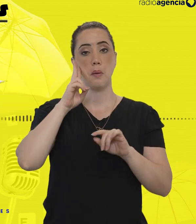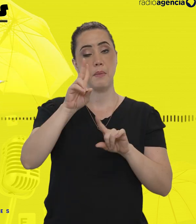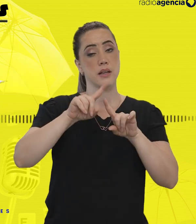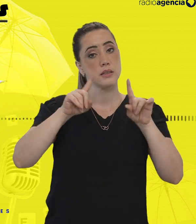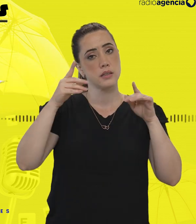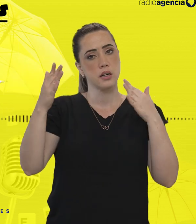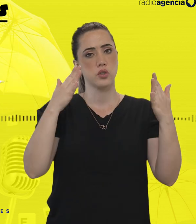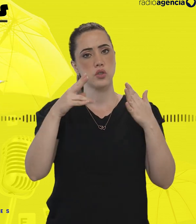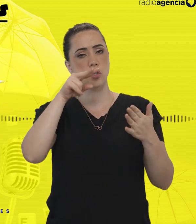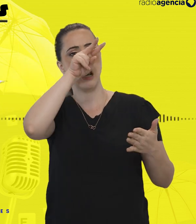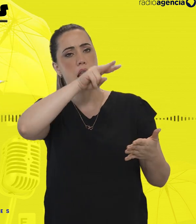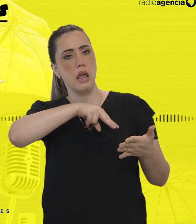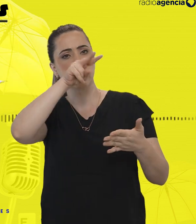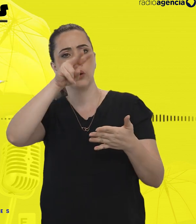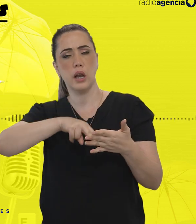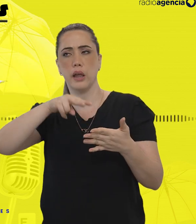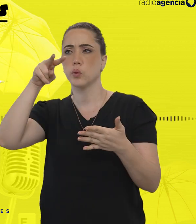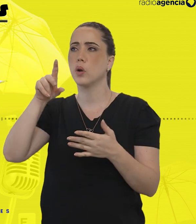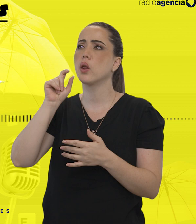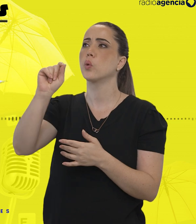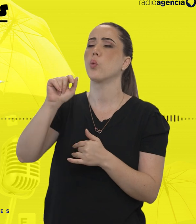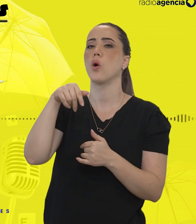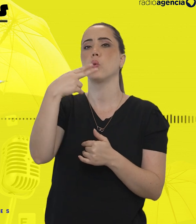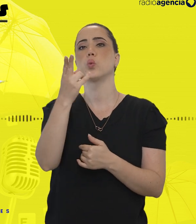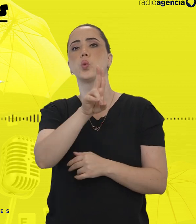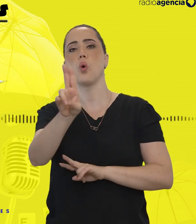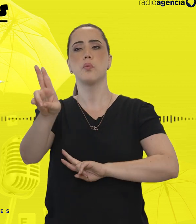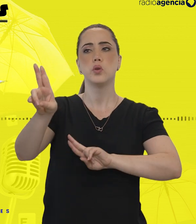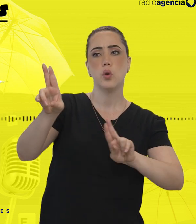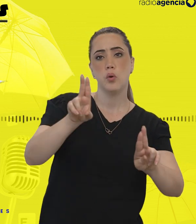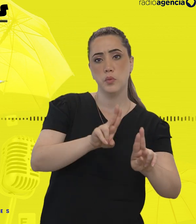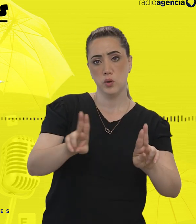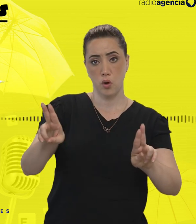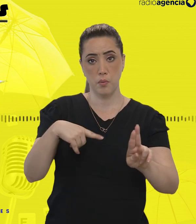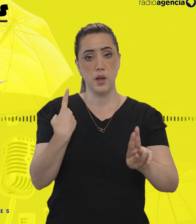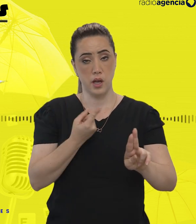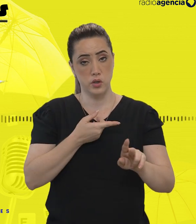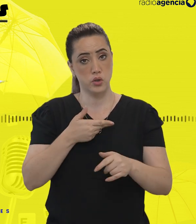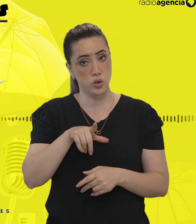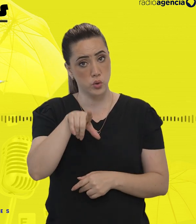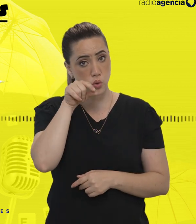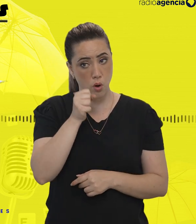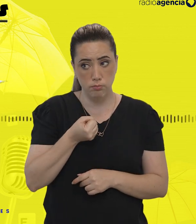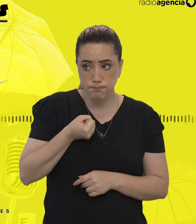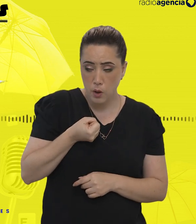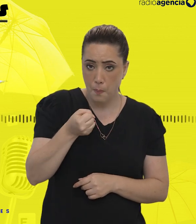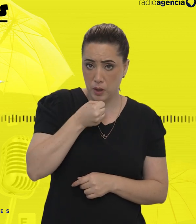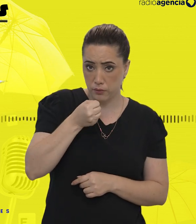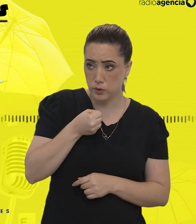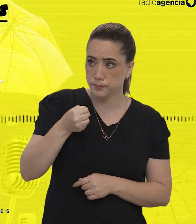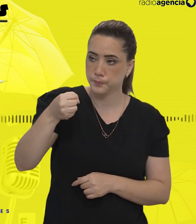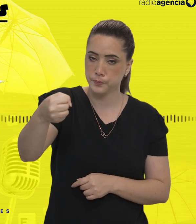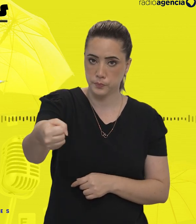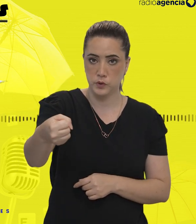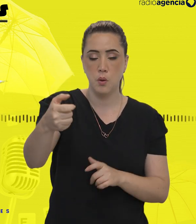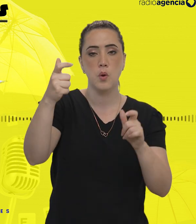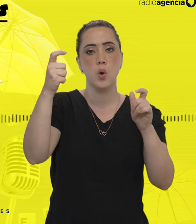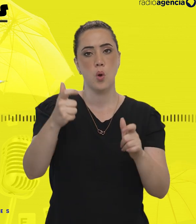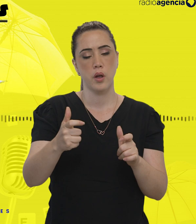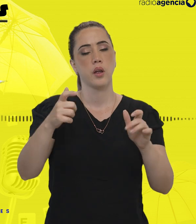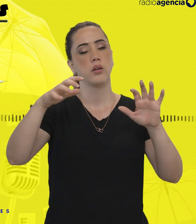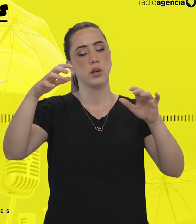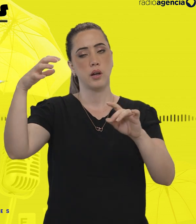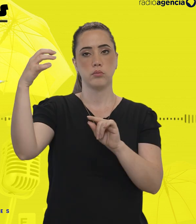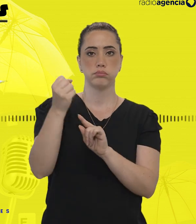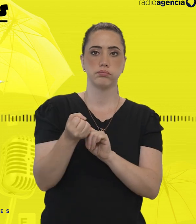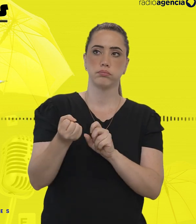vez da gente ficar lendo essas etiquetas penduradas, a gente preferiu levar o microfone para debaixo desse guarda-chuva. E